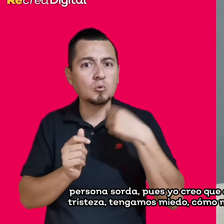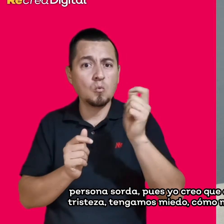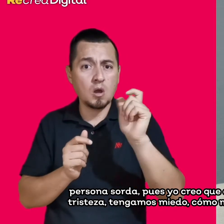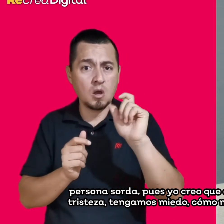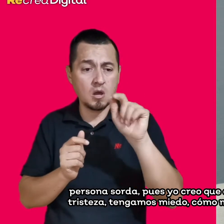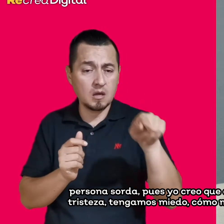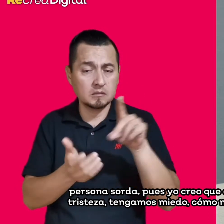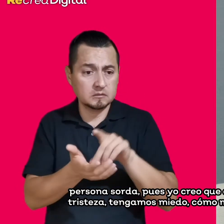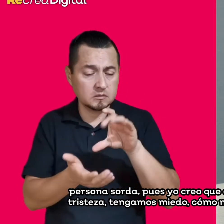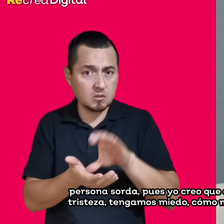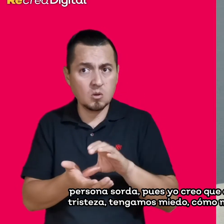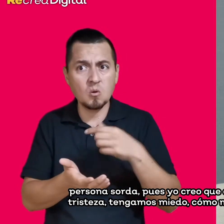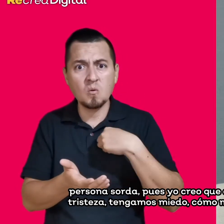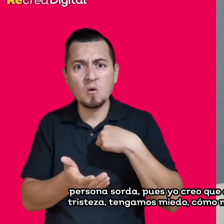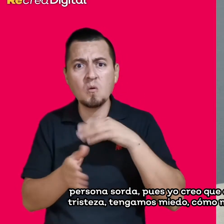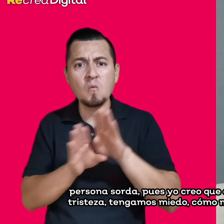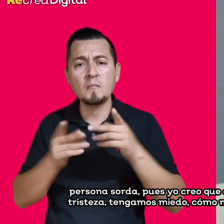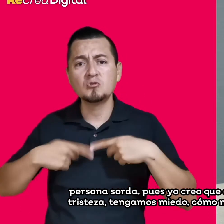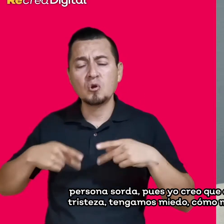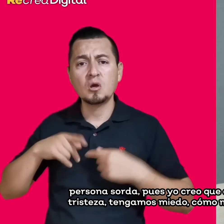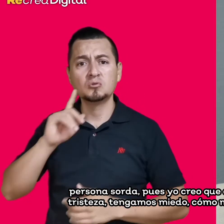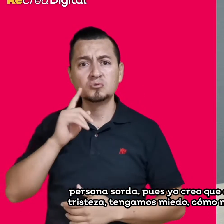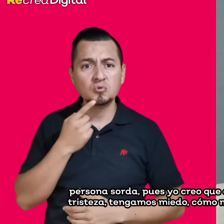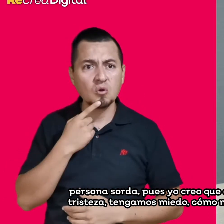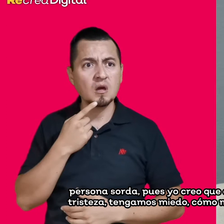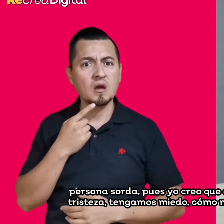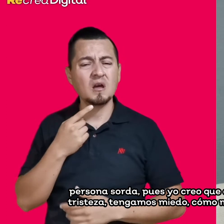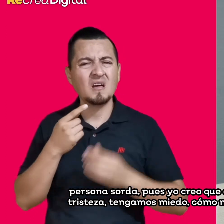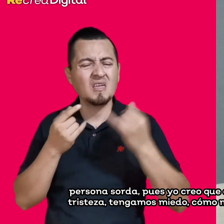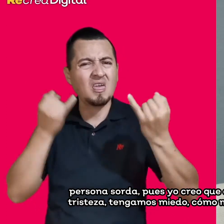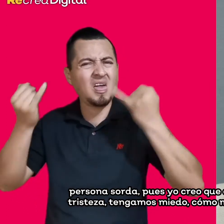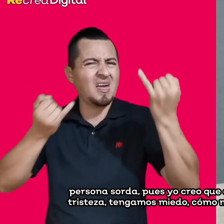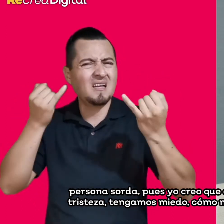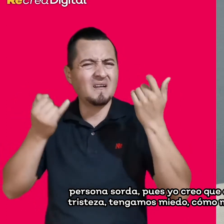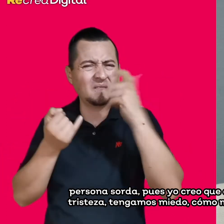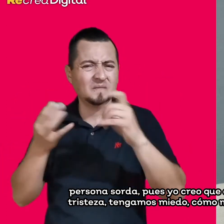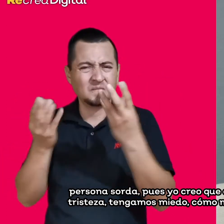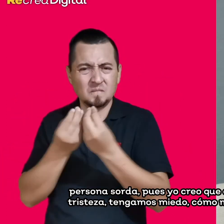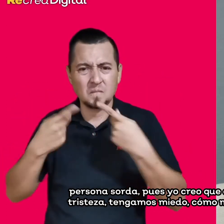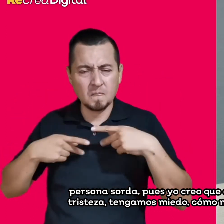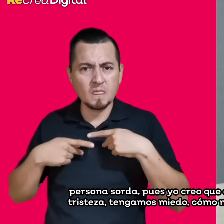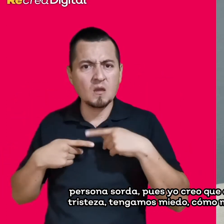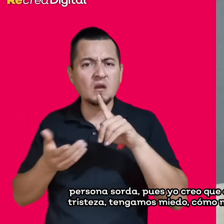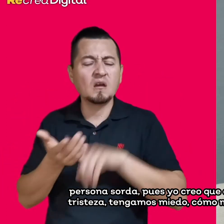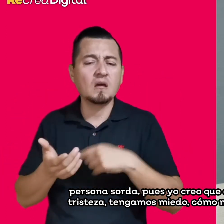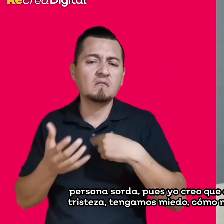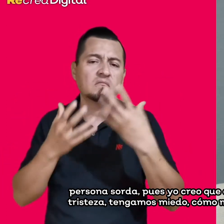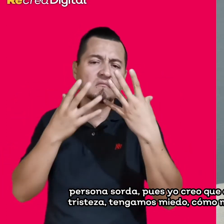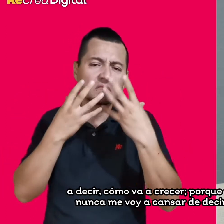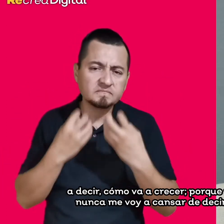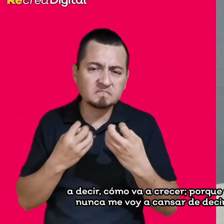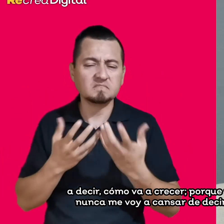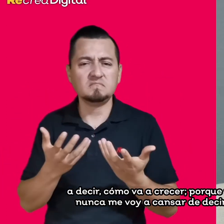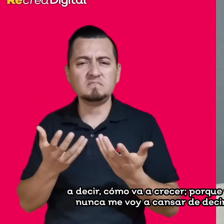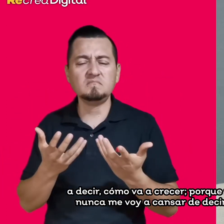creo que es normal que todos sintamos tristeza, este, tengamos miedo, ¿cómo me voy a comunicar? ¿qué le voy a decir?